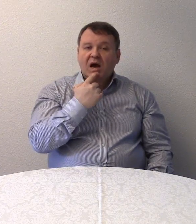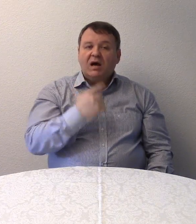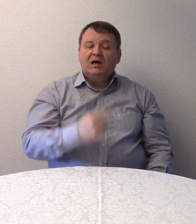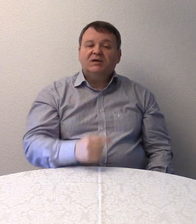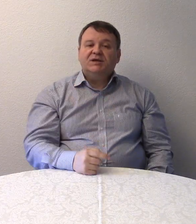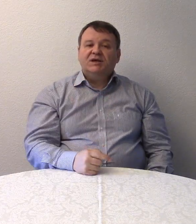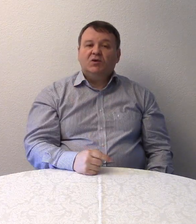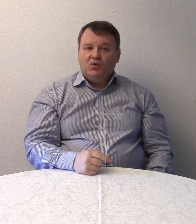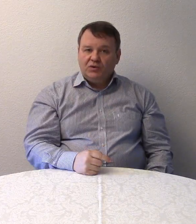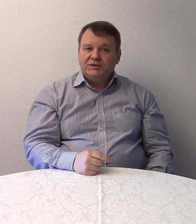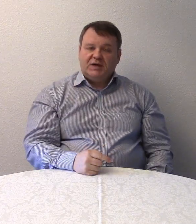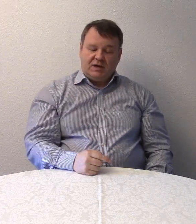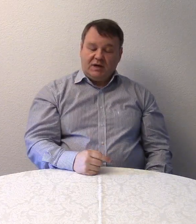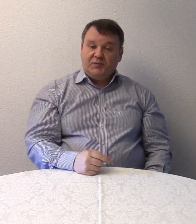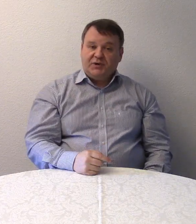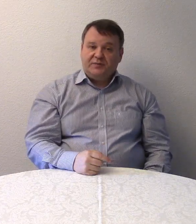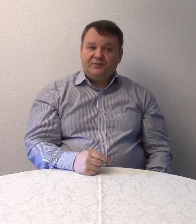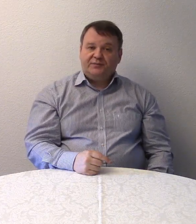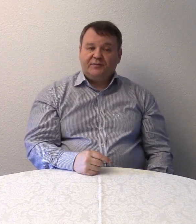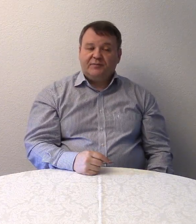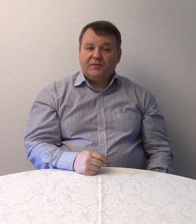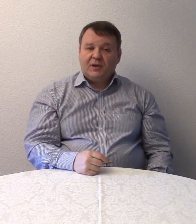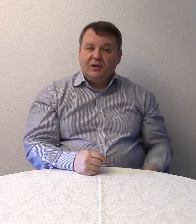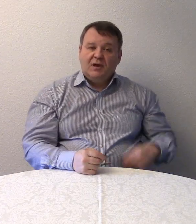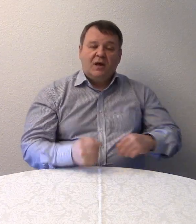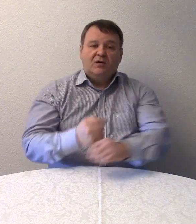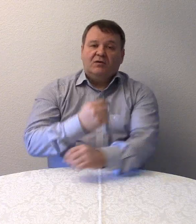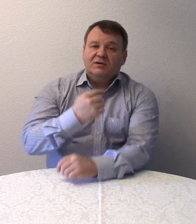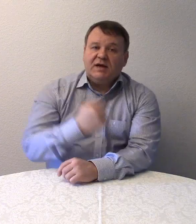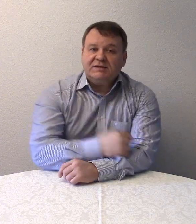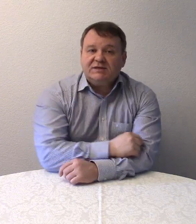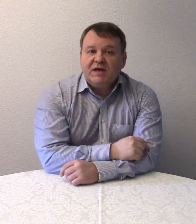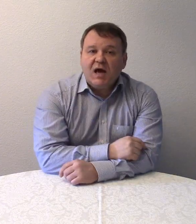Die Unterlippe. Und das hier?